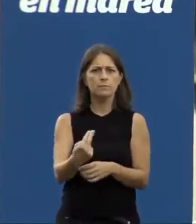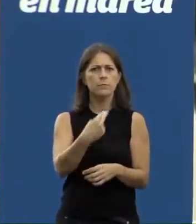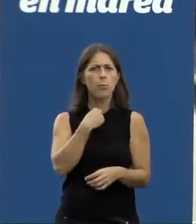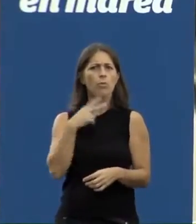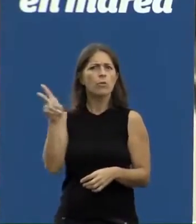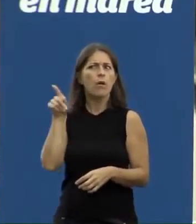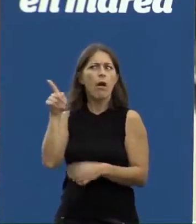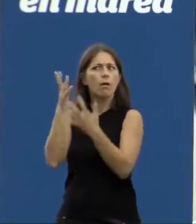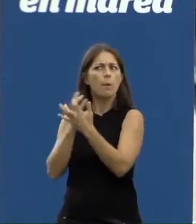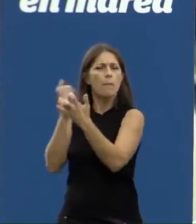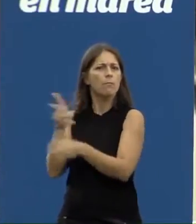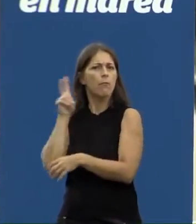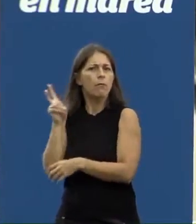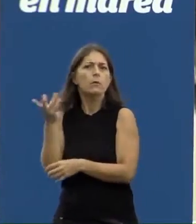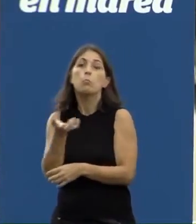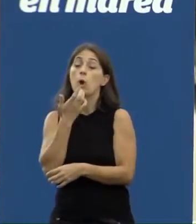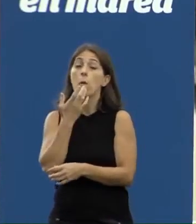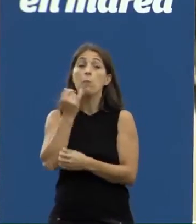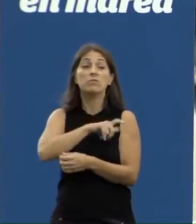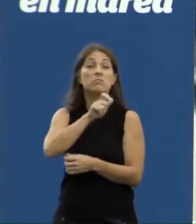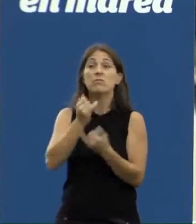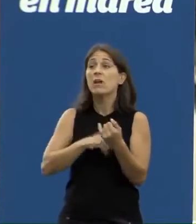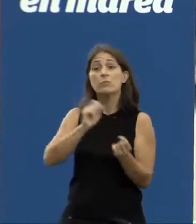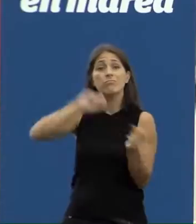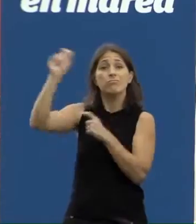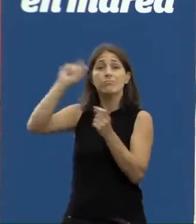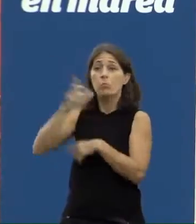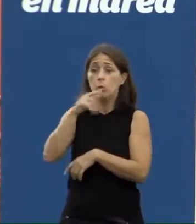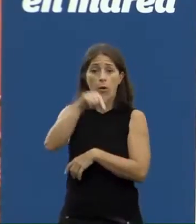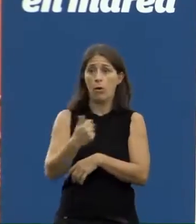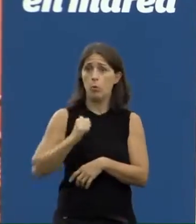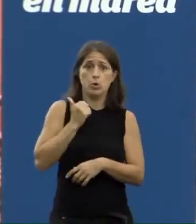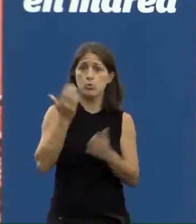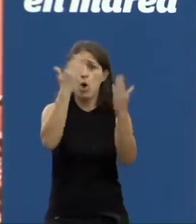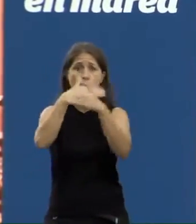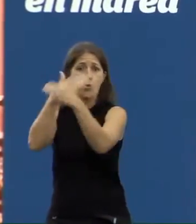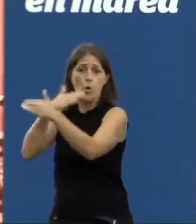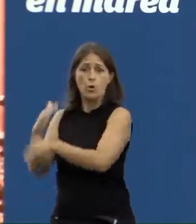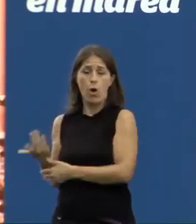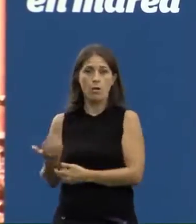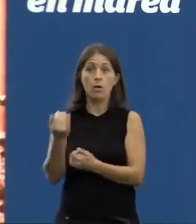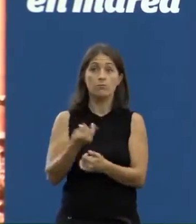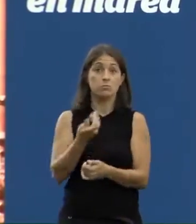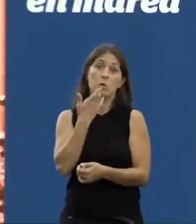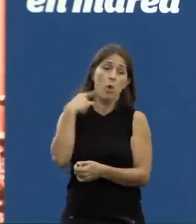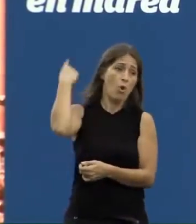voces das que tiveron que marchar ante a ausencia total de oportunidades neste país e agardan en Londres, agardan en Berlín,